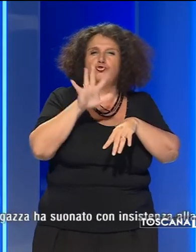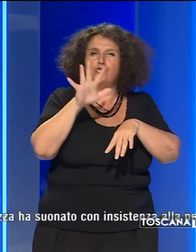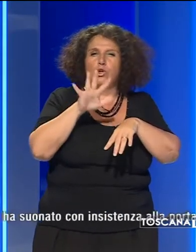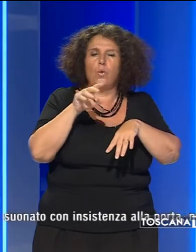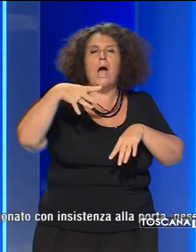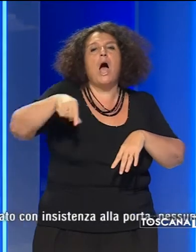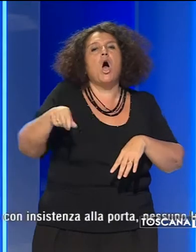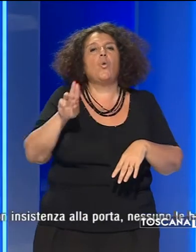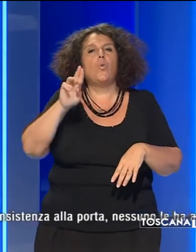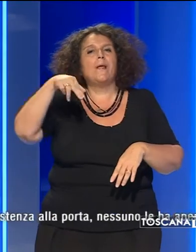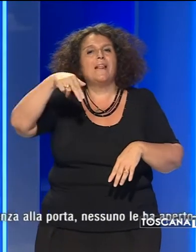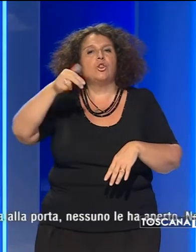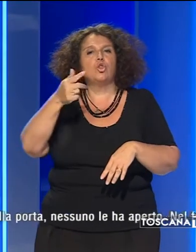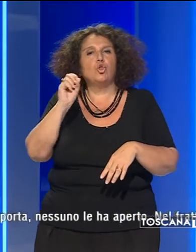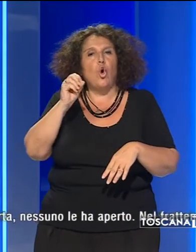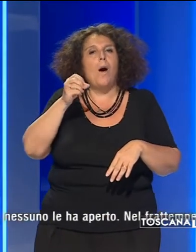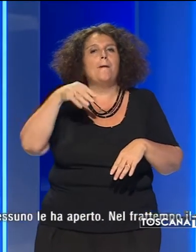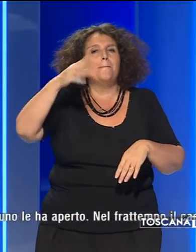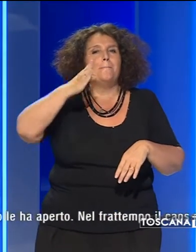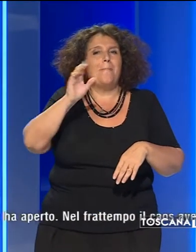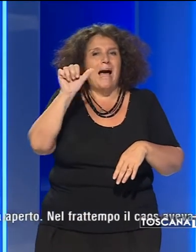Quinto Basso in via Bellini.